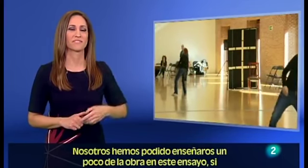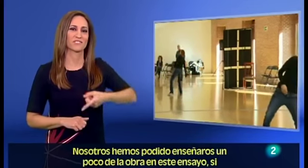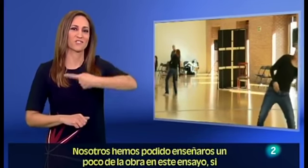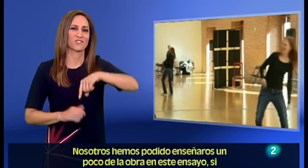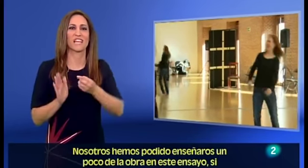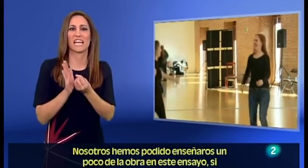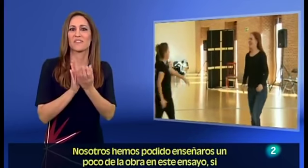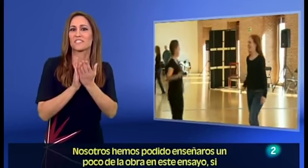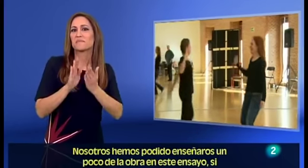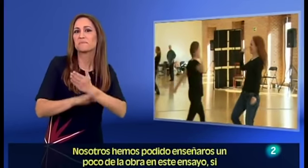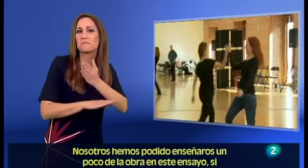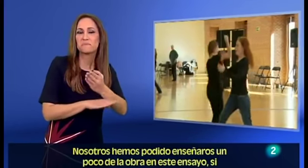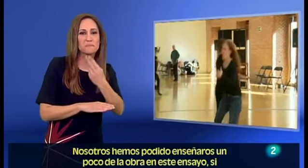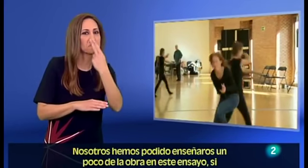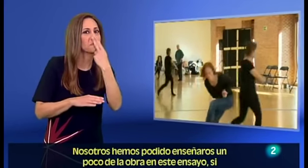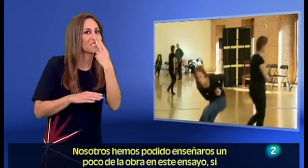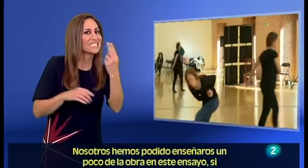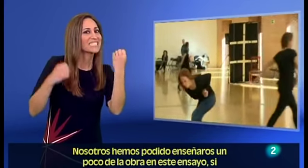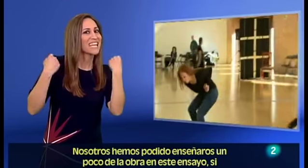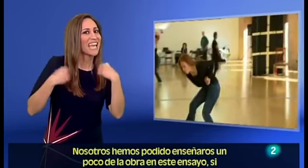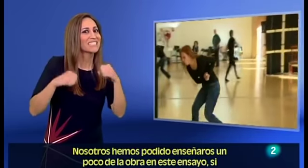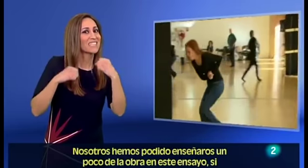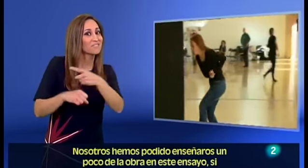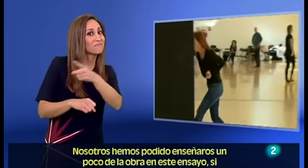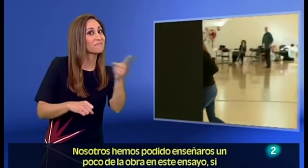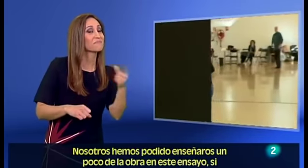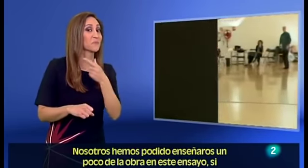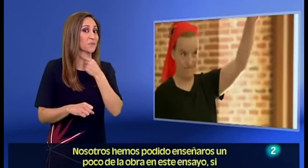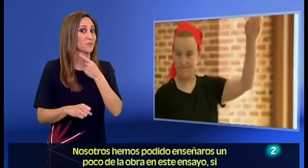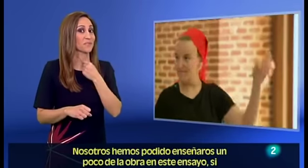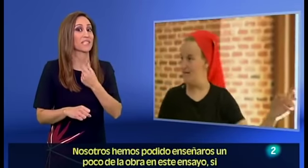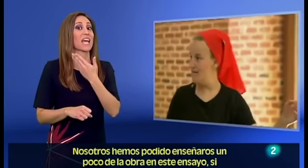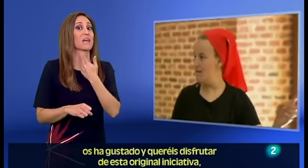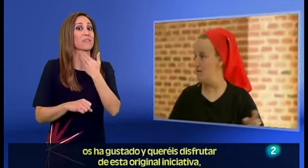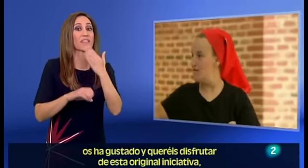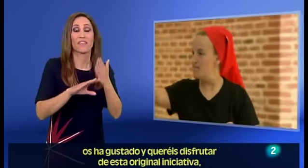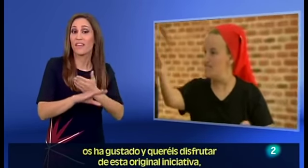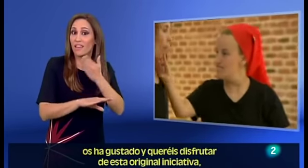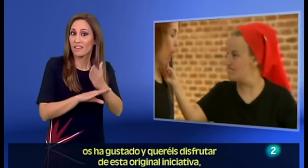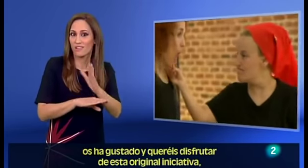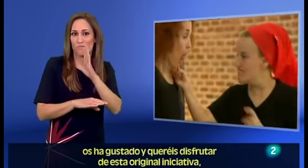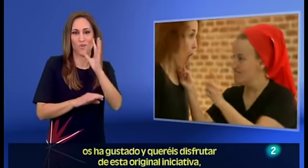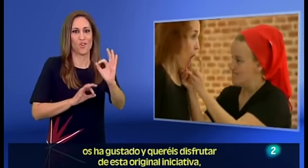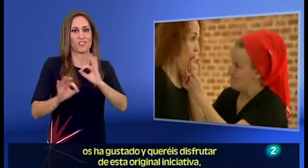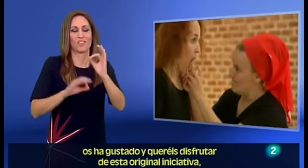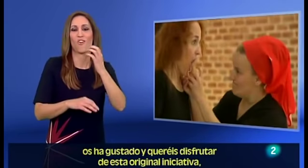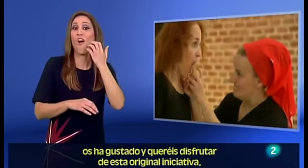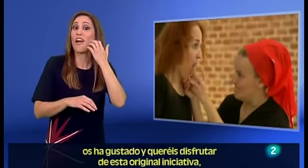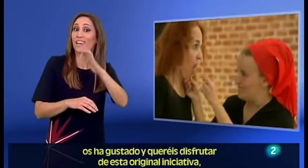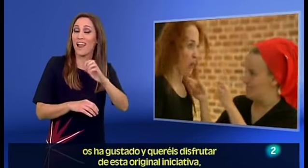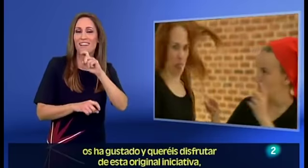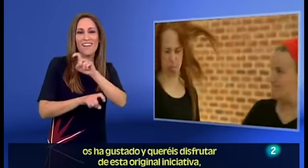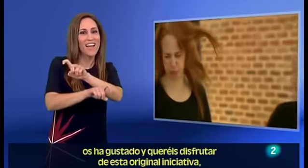Nosotros hemos podido enseñaros un poco de la obra en este ensayo. Si os ha gustado y queréis disfrutar de esta